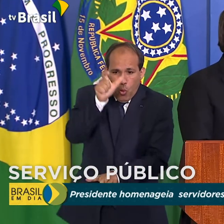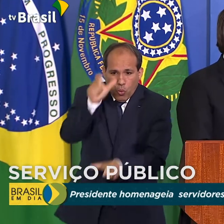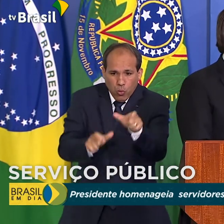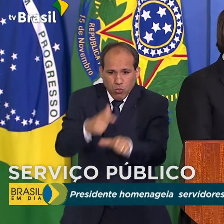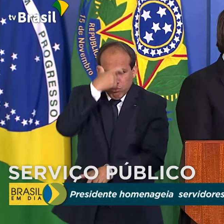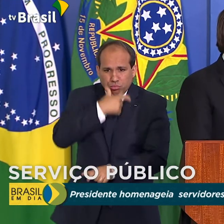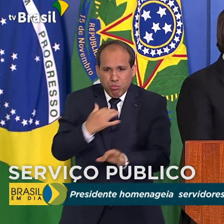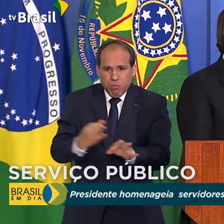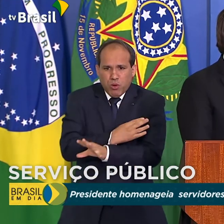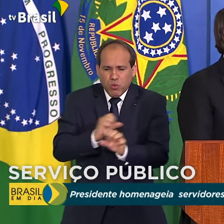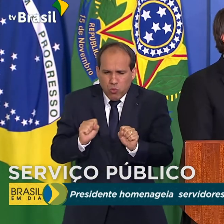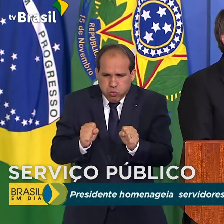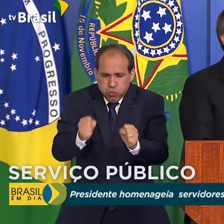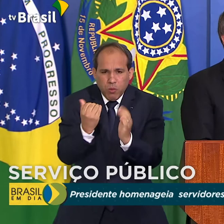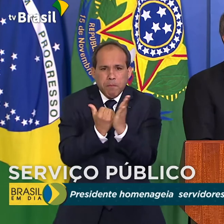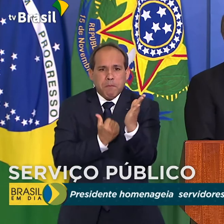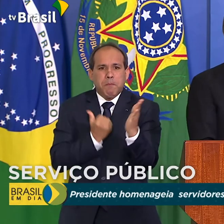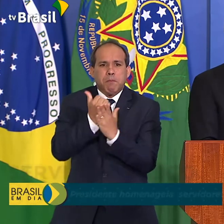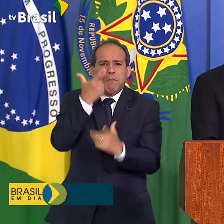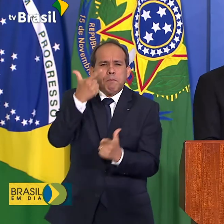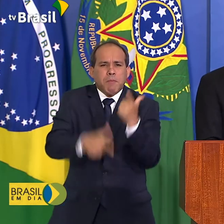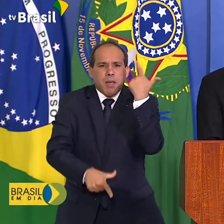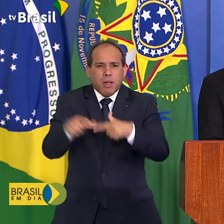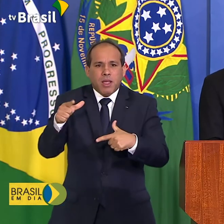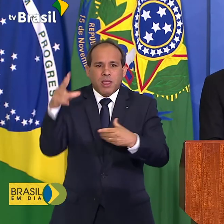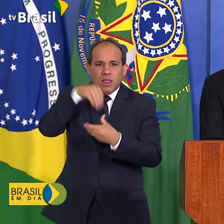dedicar cada vez mais pelas políticas de Estado. Obrigado. Obrigado.